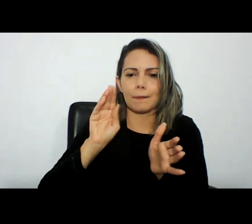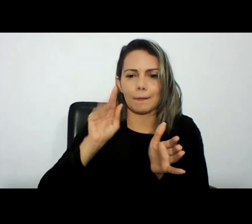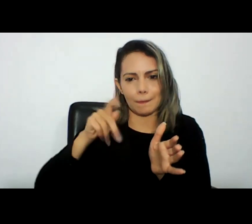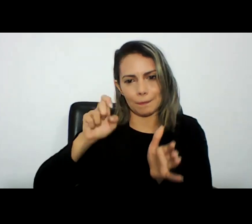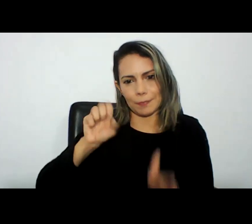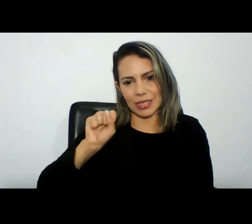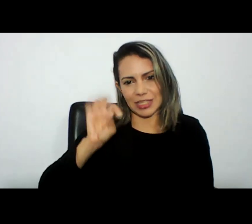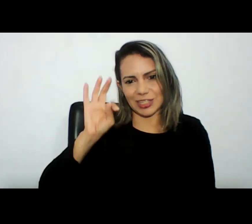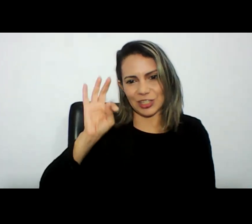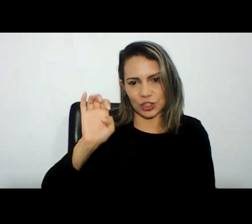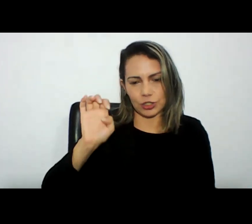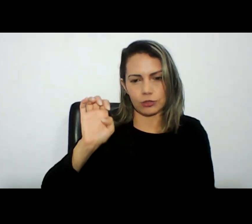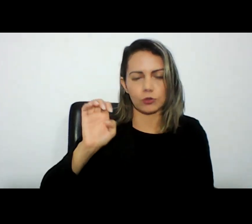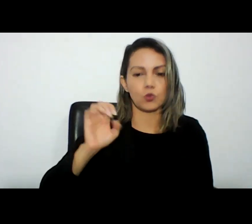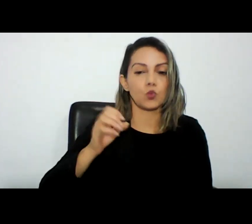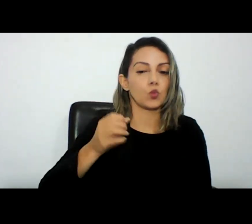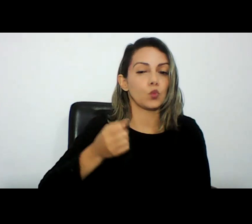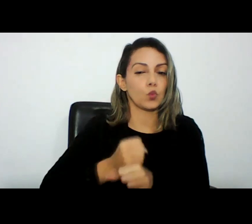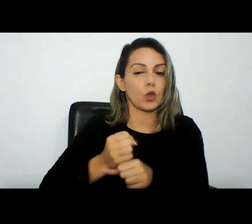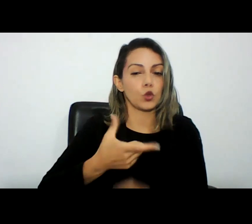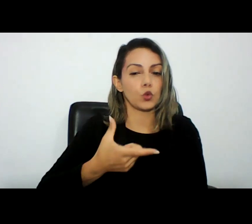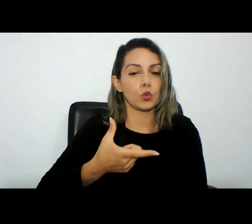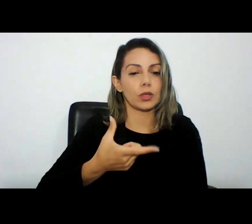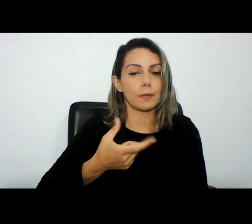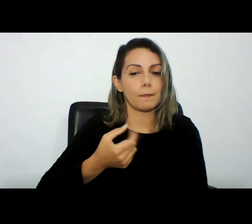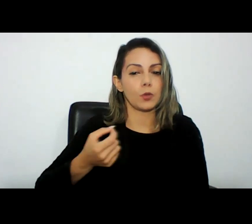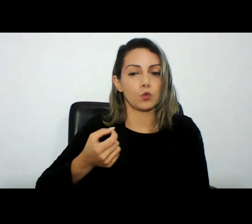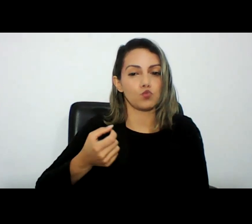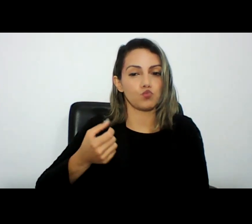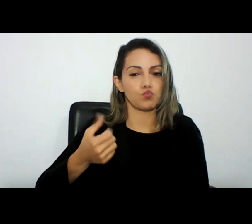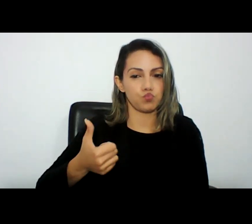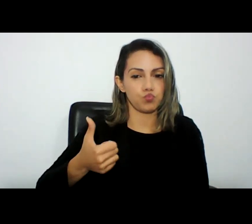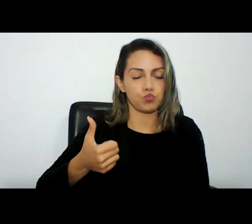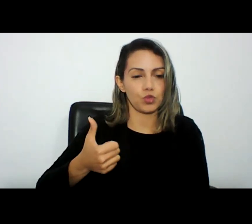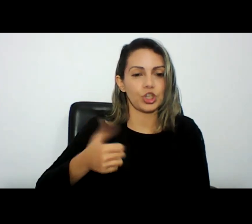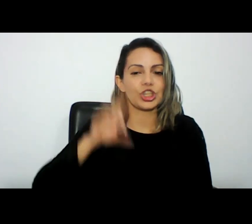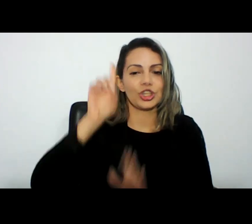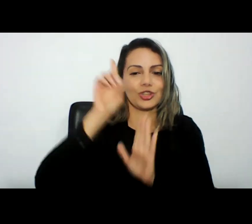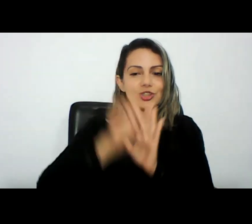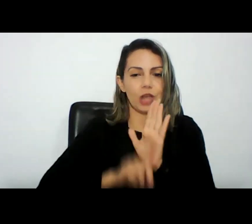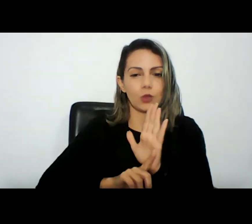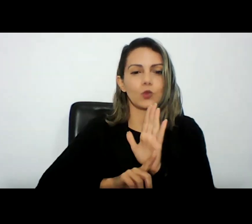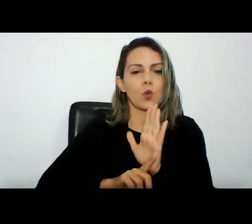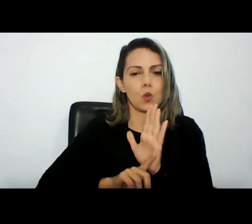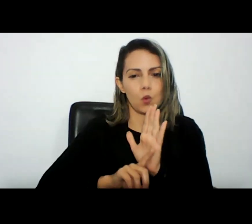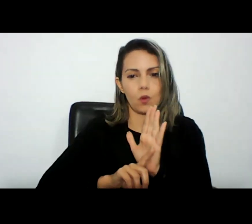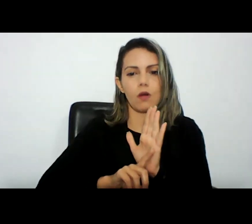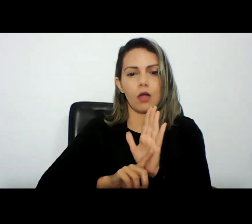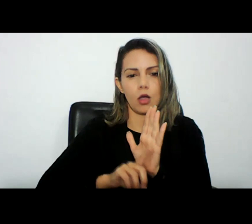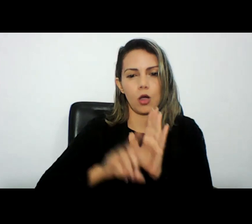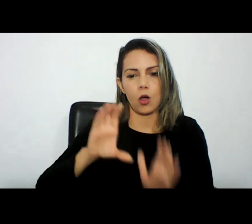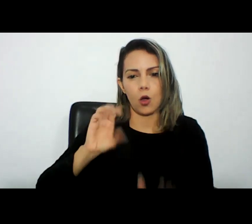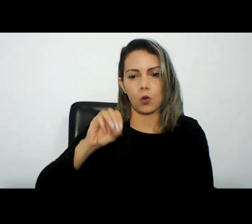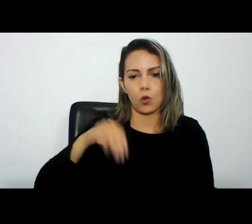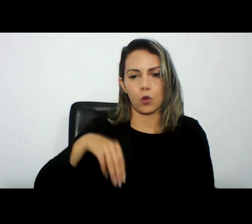a Europa com todo seu caldo de direito comunitário conseguiu emitir um